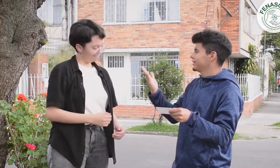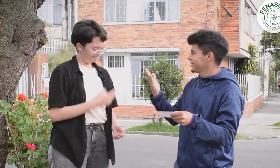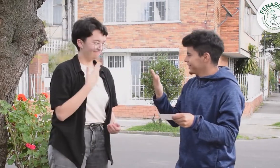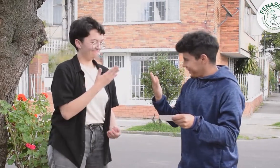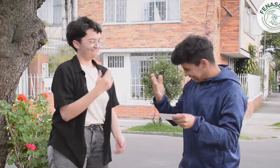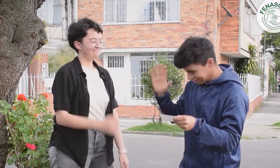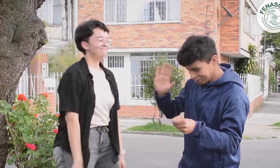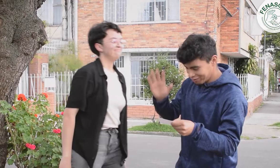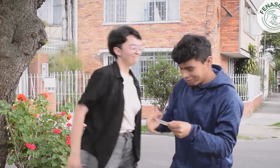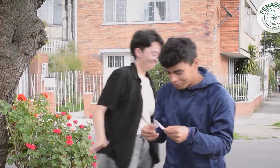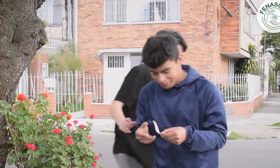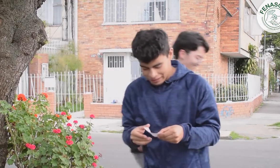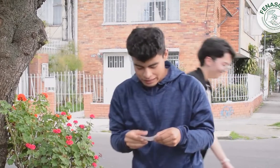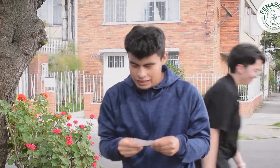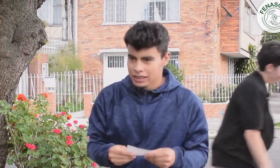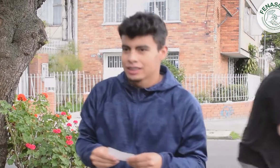Perfecto. Muchas gracias. Hasta luego.